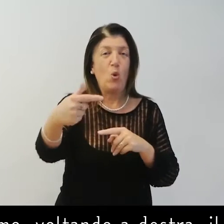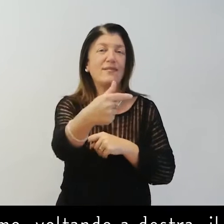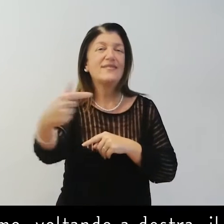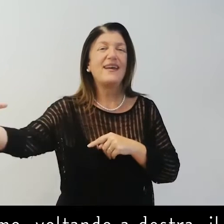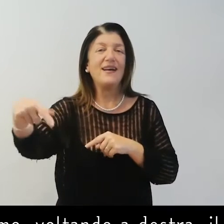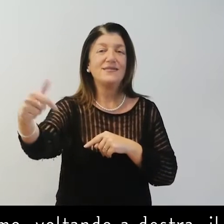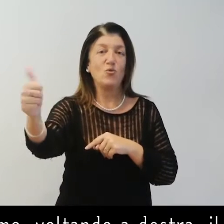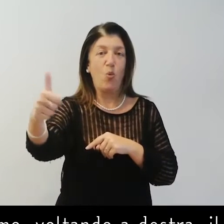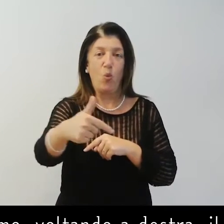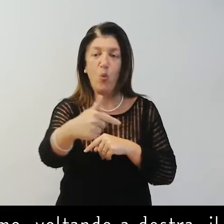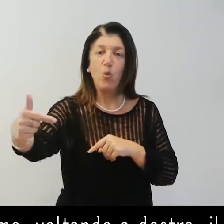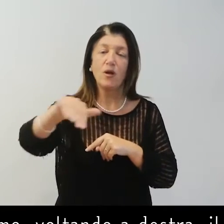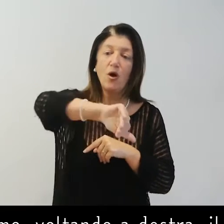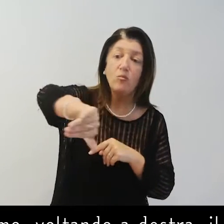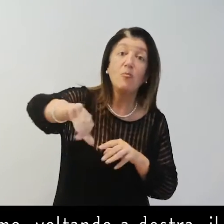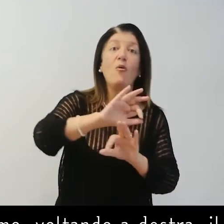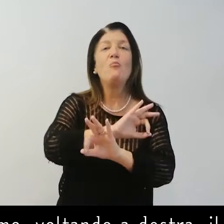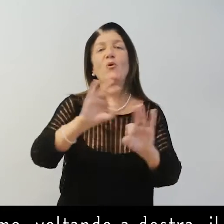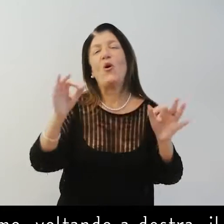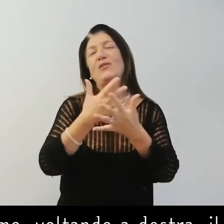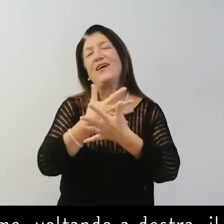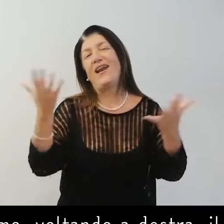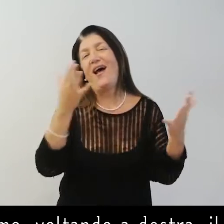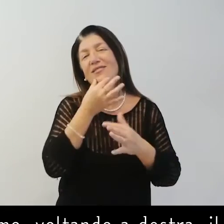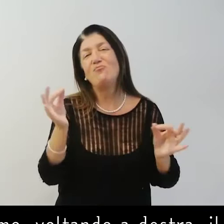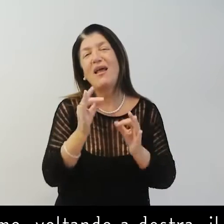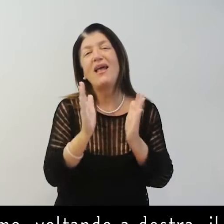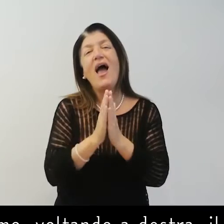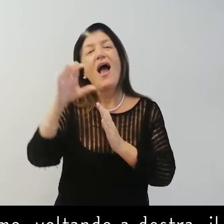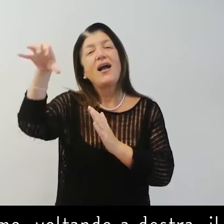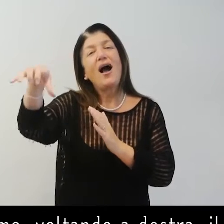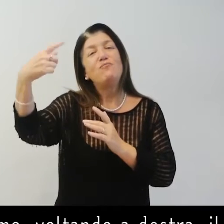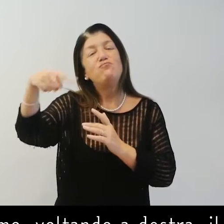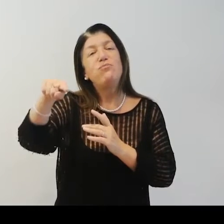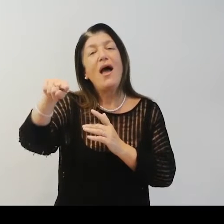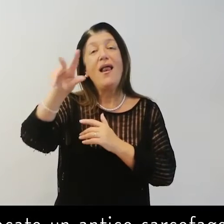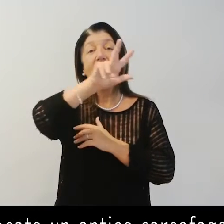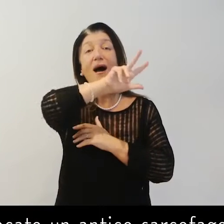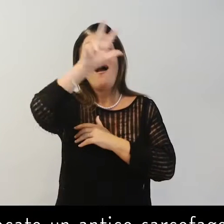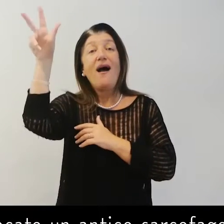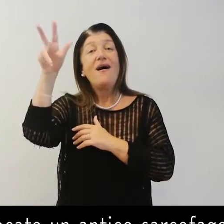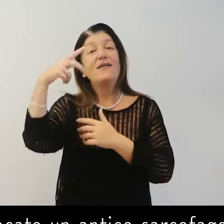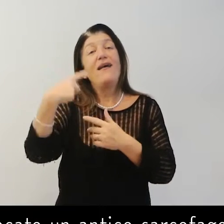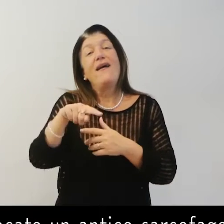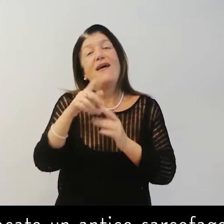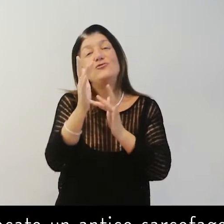braccio unico del transetto, che ospita la Cappella dei Magi, dove è collocato un